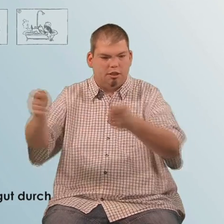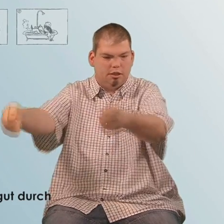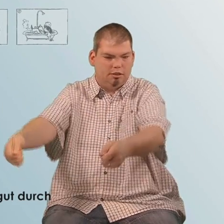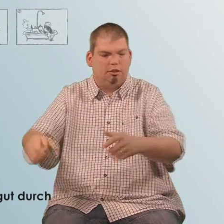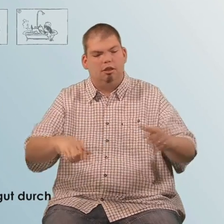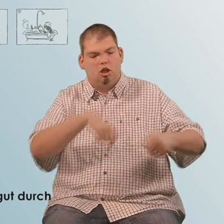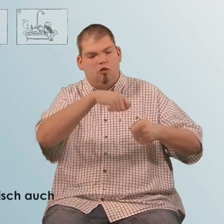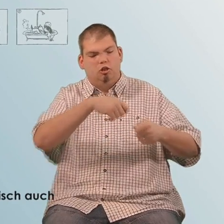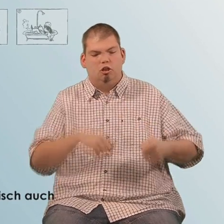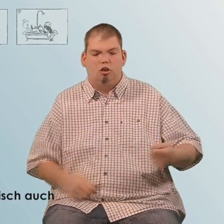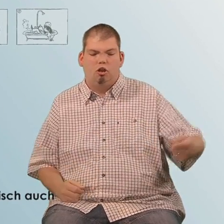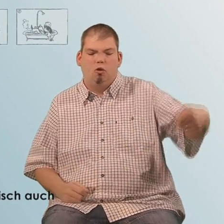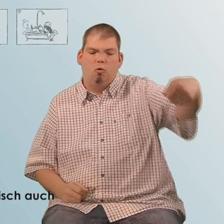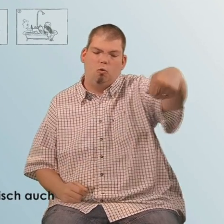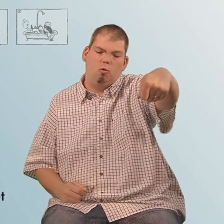durch und gießt das Gemisch auch noch in seinen Hut.